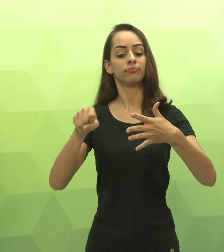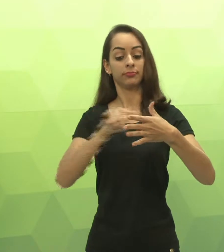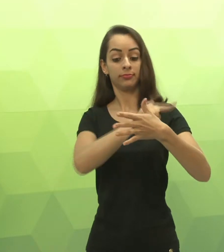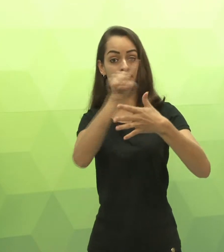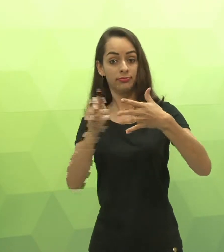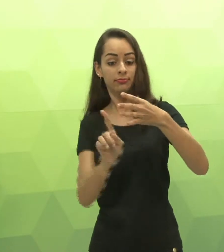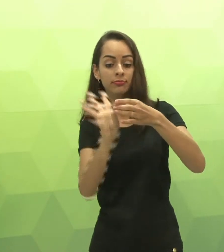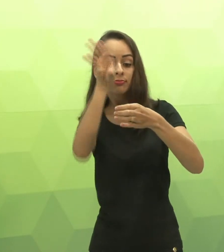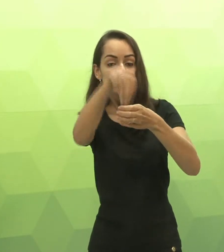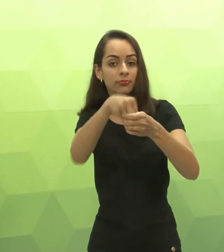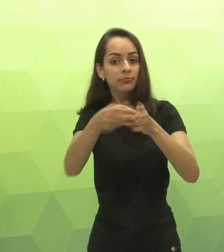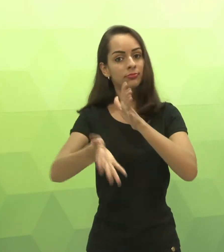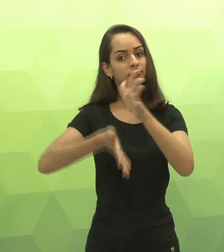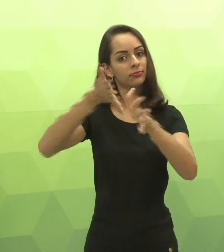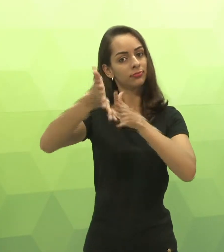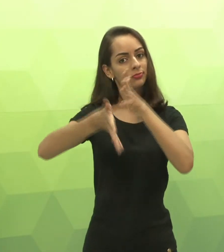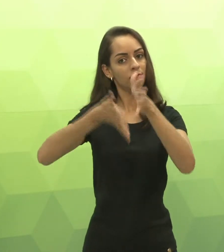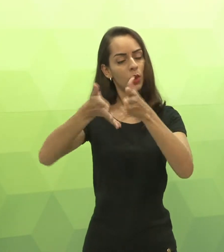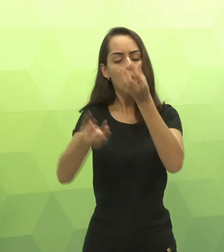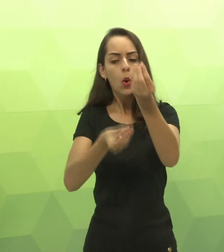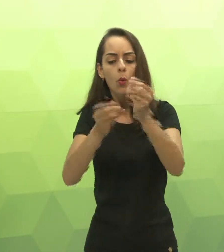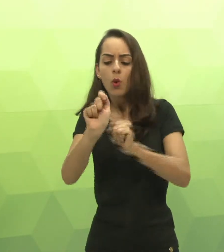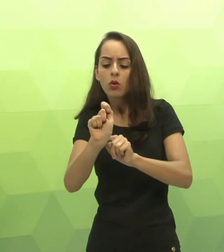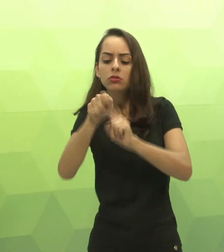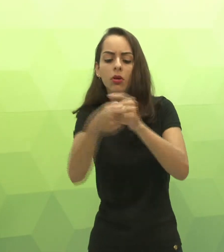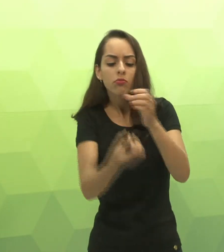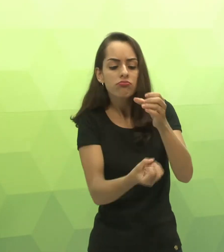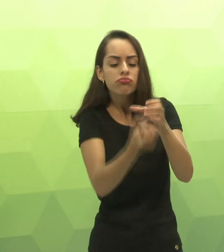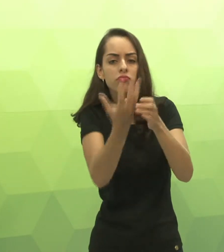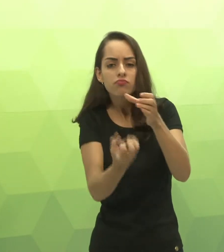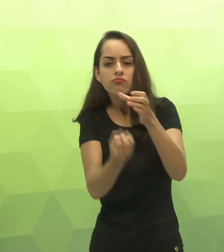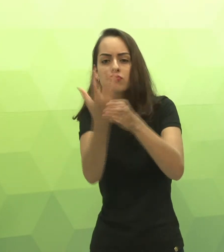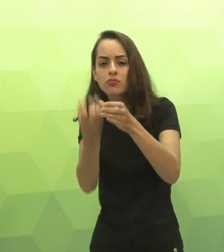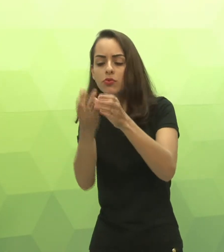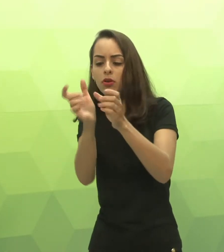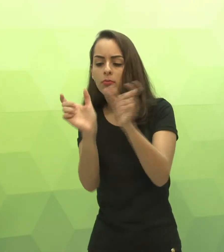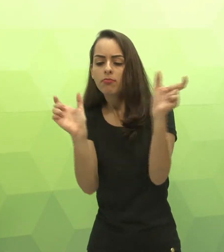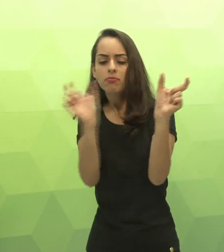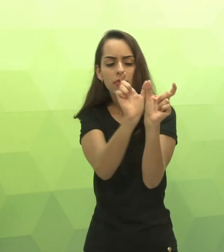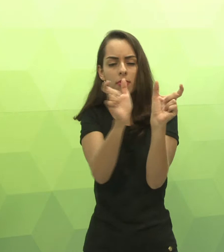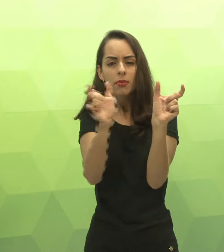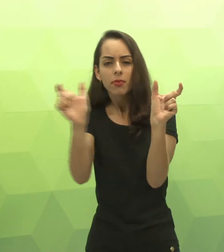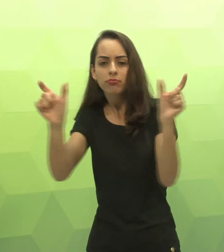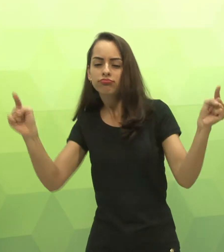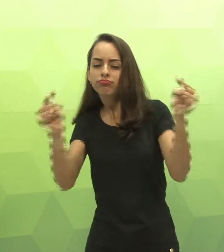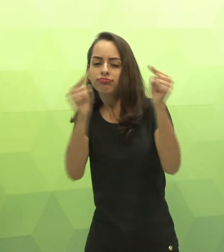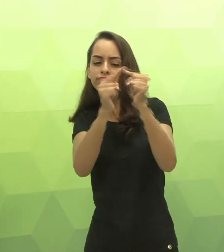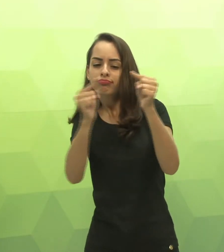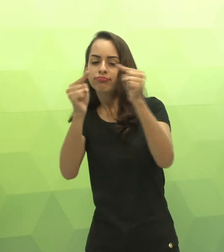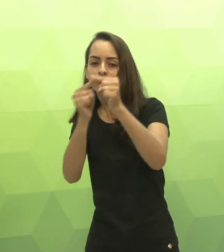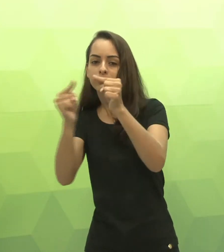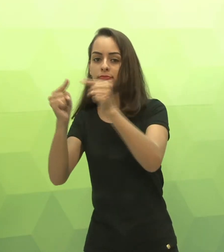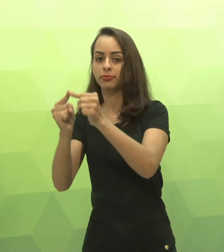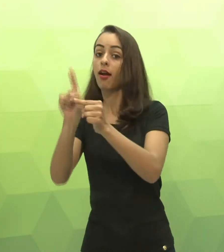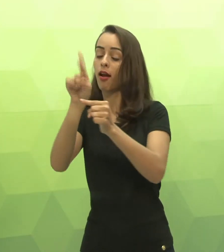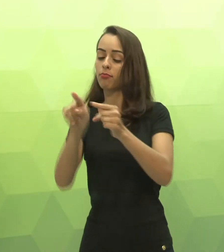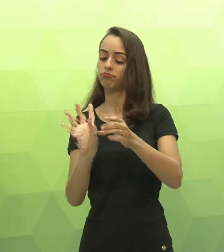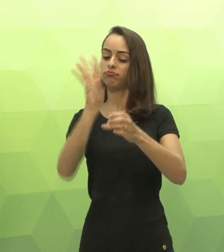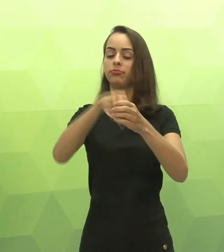esses tipos serão estudados dentro da Libras. Então, como que um sinal é produzido e quais as ligações que ele faz